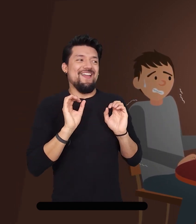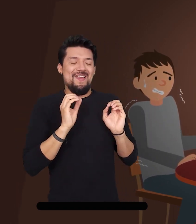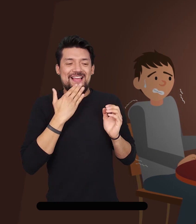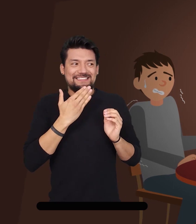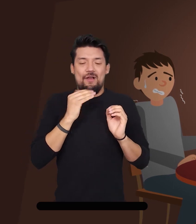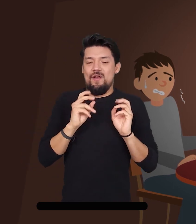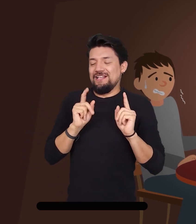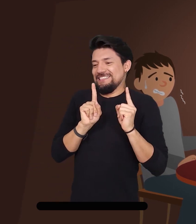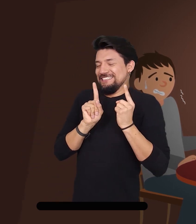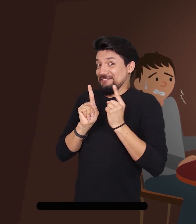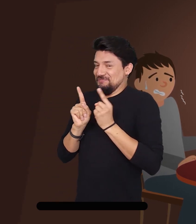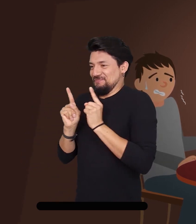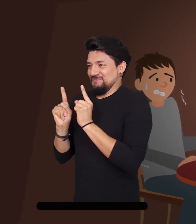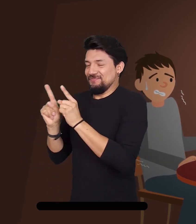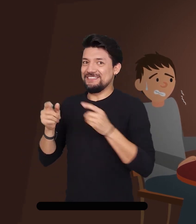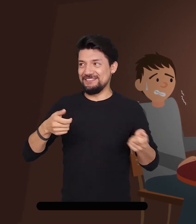aceptar y se encaminaron hacia el comedor.